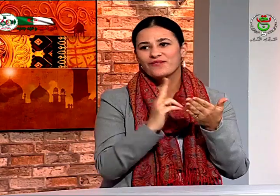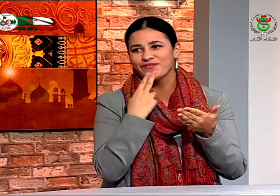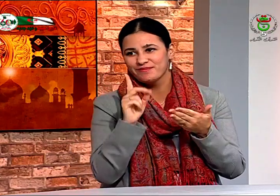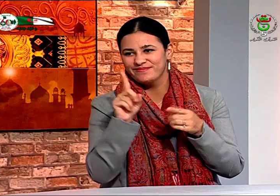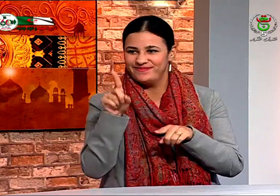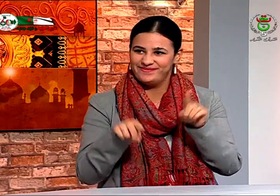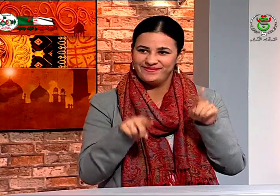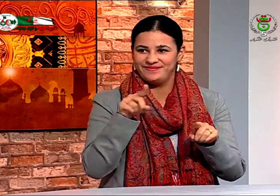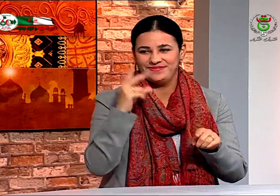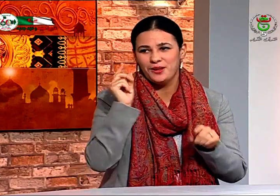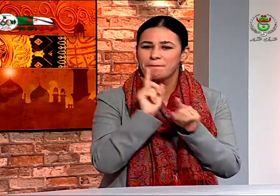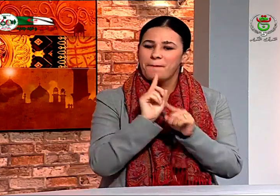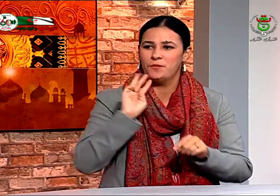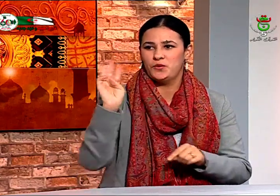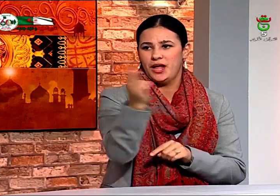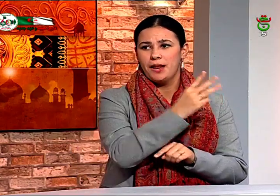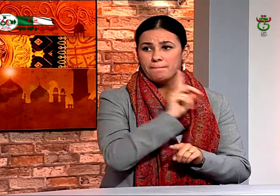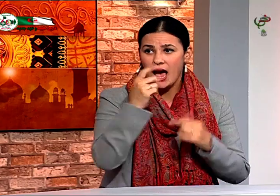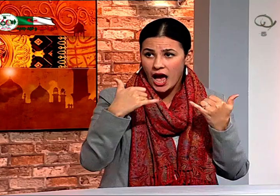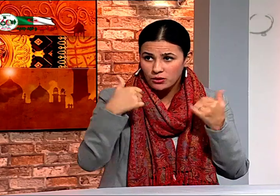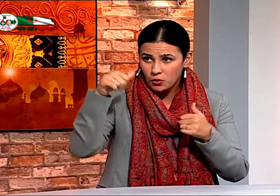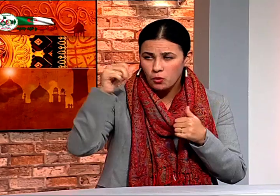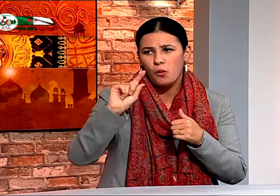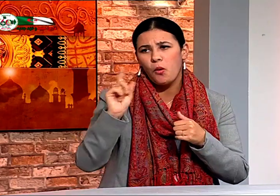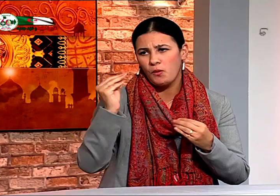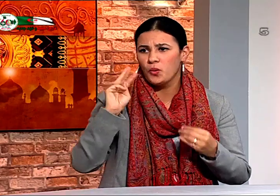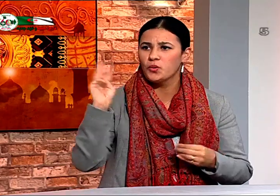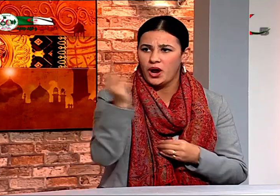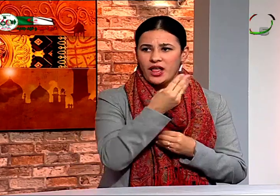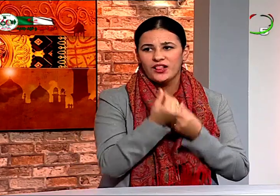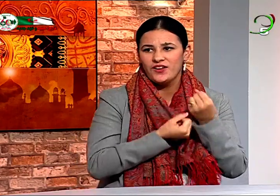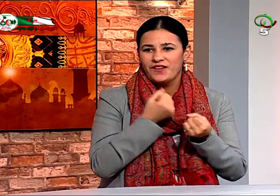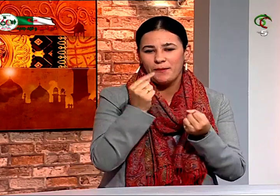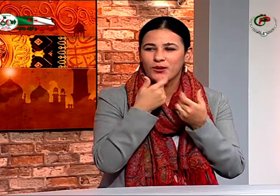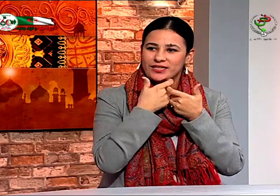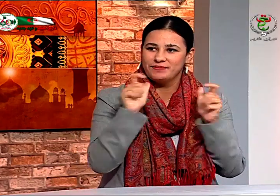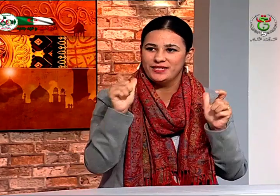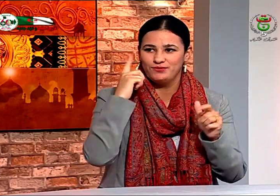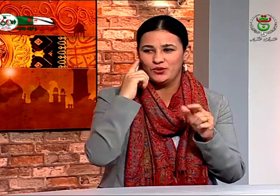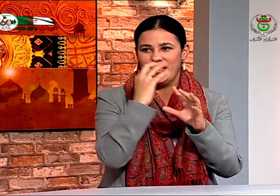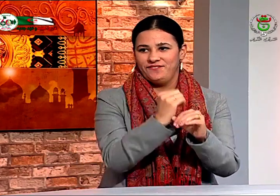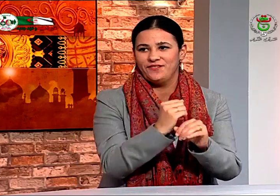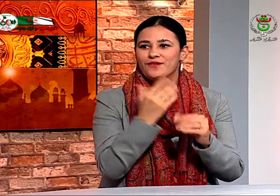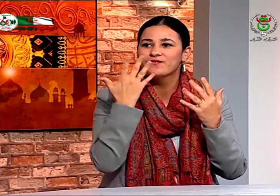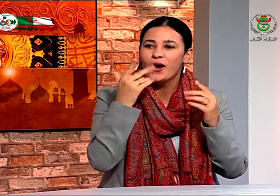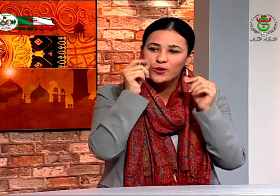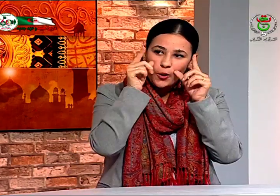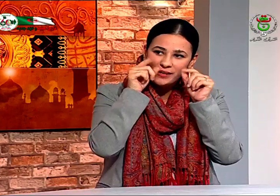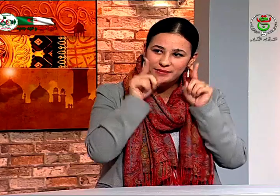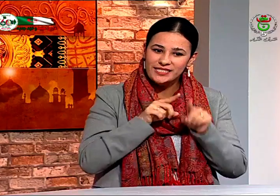قلنا في البداية كل الأشخاص كامل محيطين بنا ليسوا